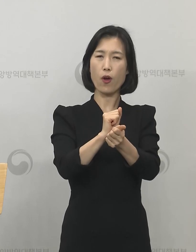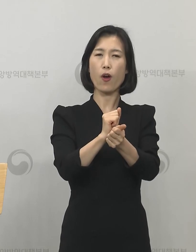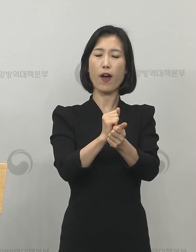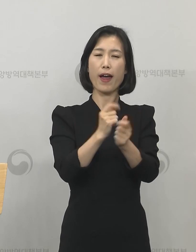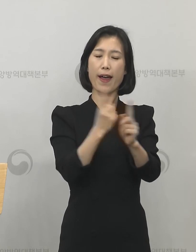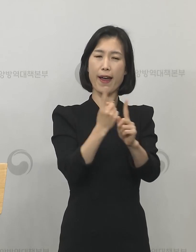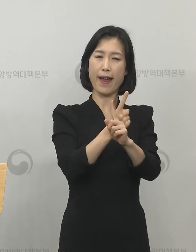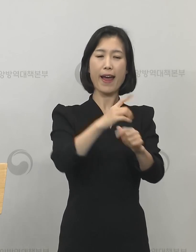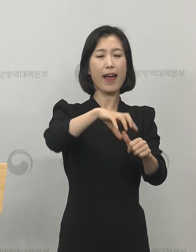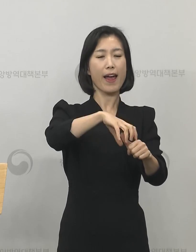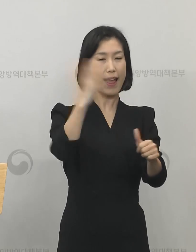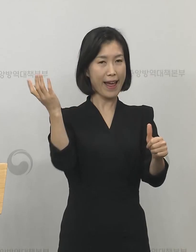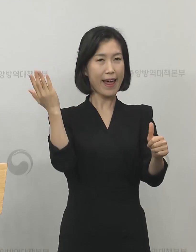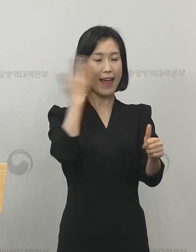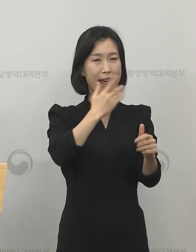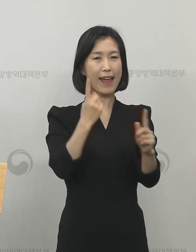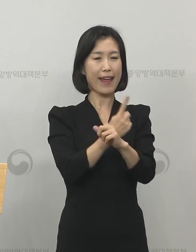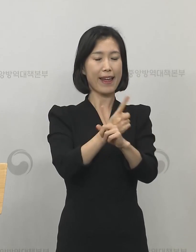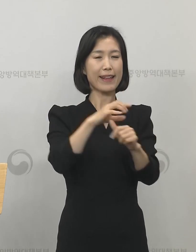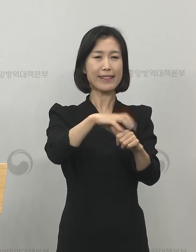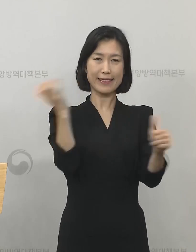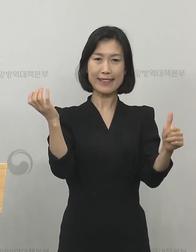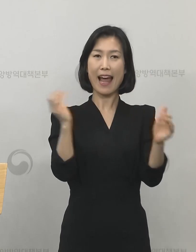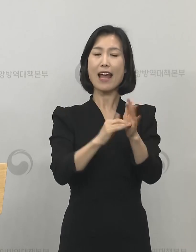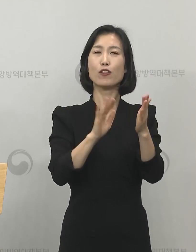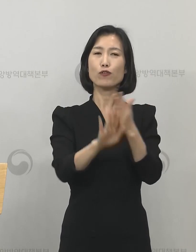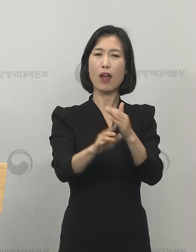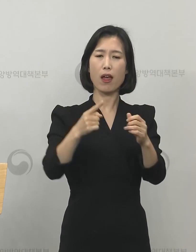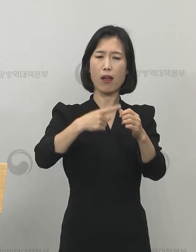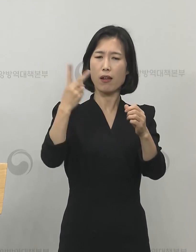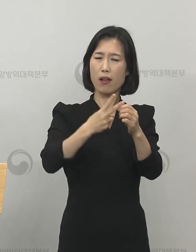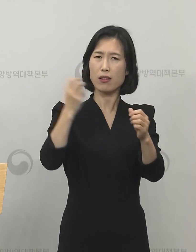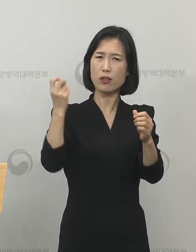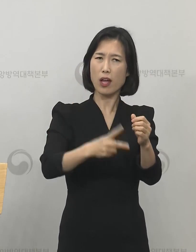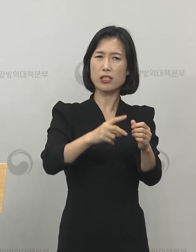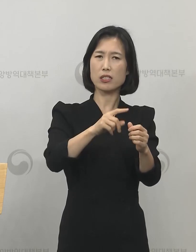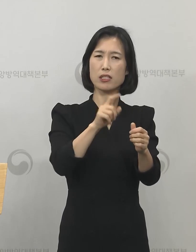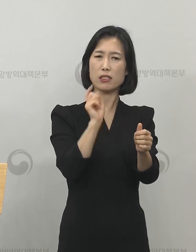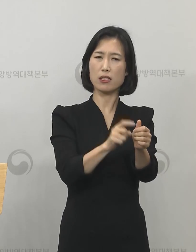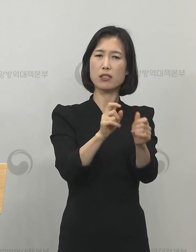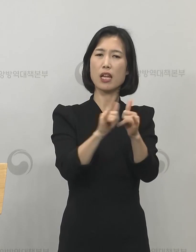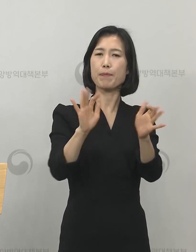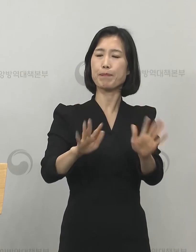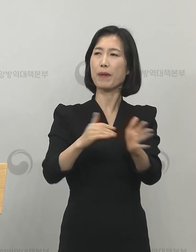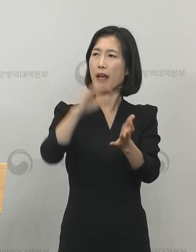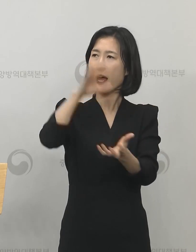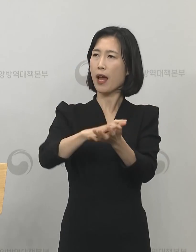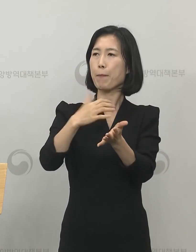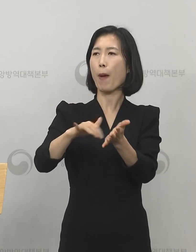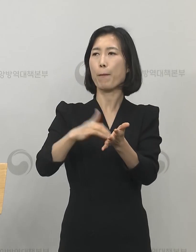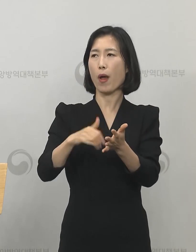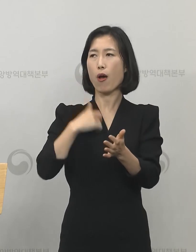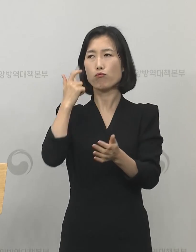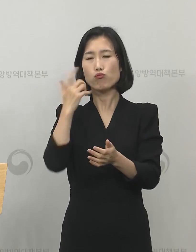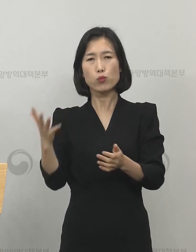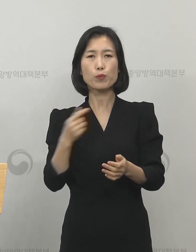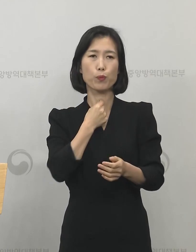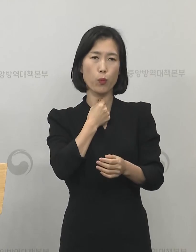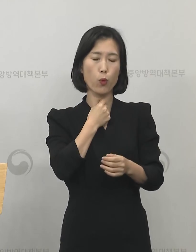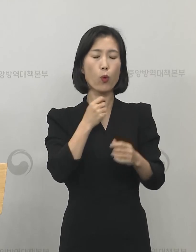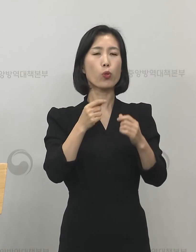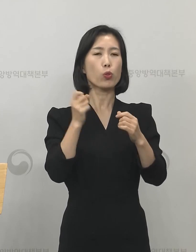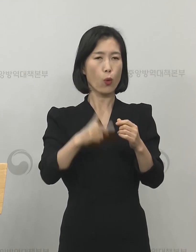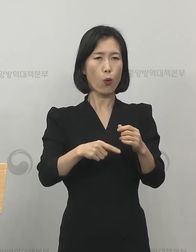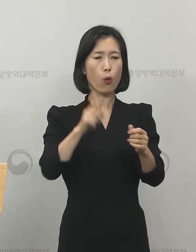해제된 사람 중 재양성, 재확진 사례가 현재까지 몇 명인지 알고 싶다라는 질문과 또한